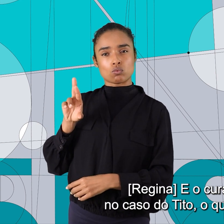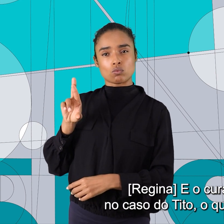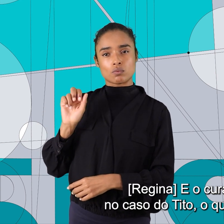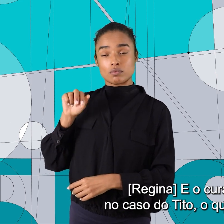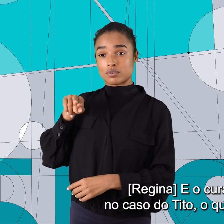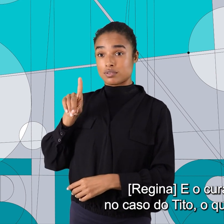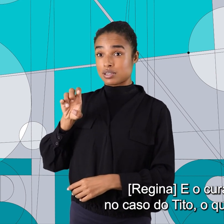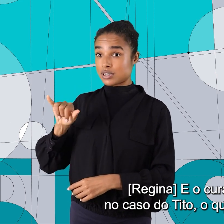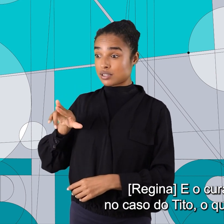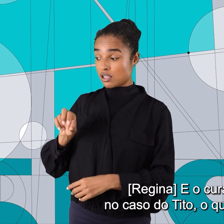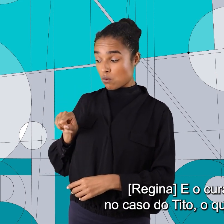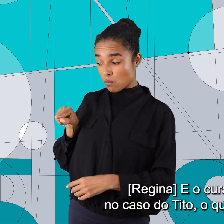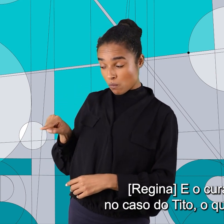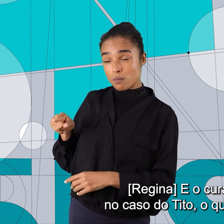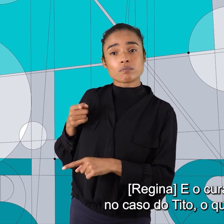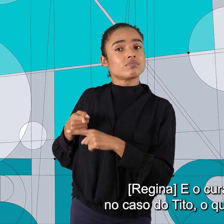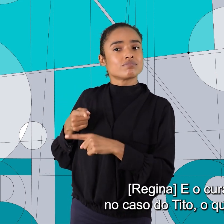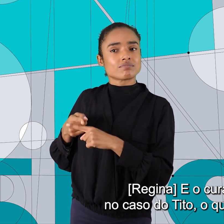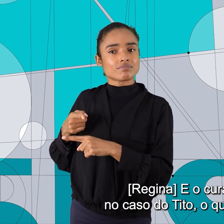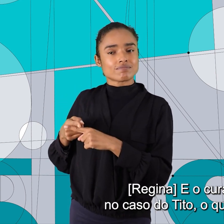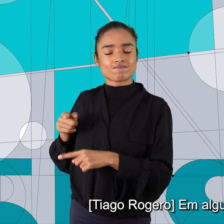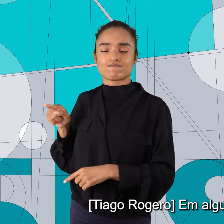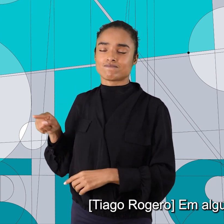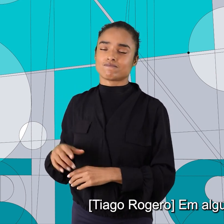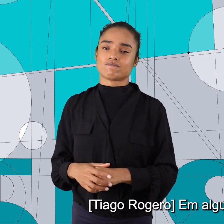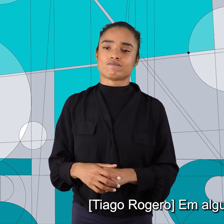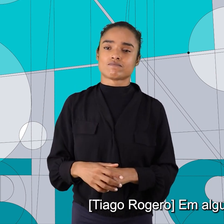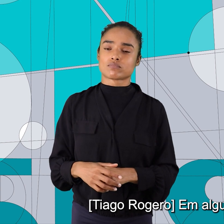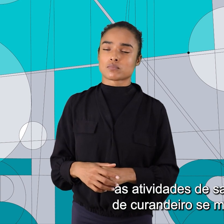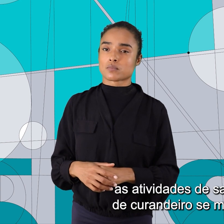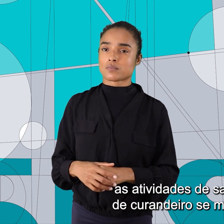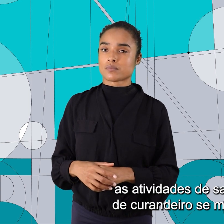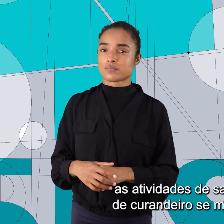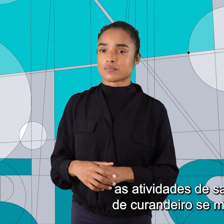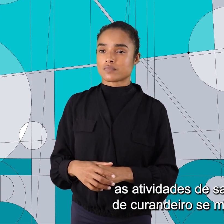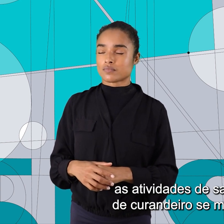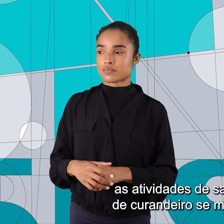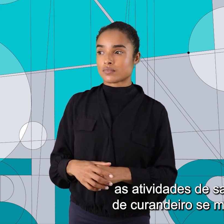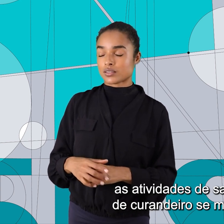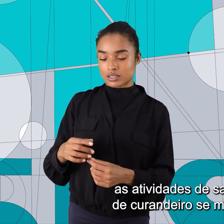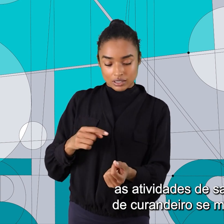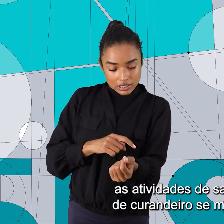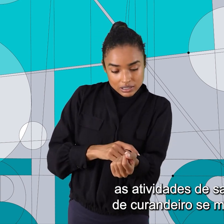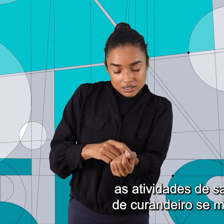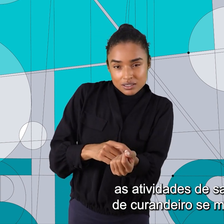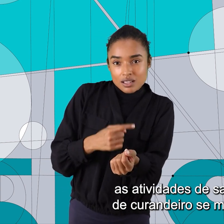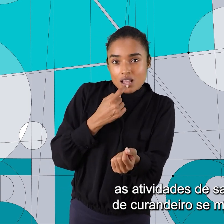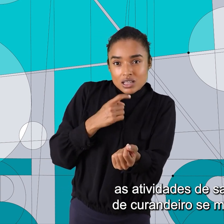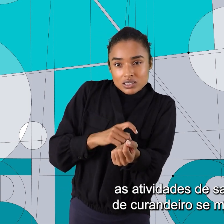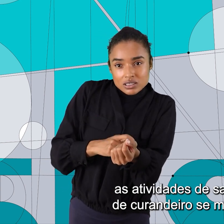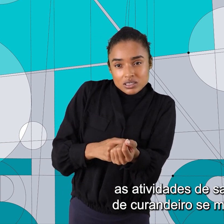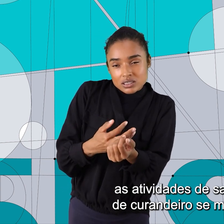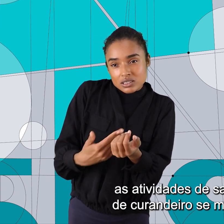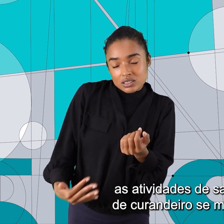O curandeiro, no caso do Tito, o que ele fazia? Em alguns momentos, as atividades de sangrador e de